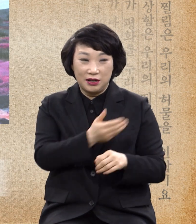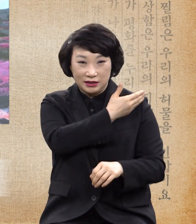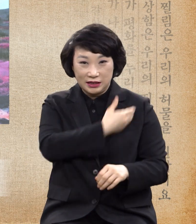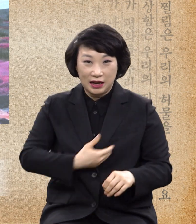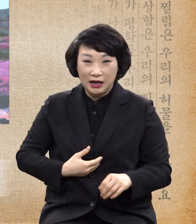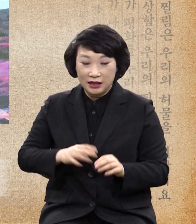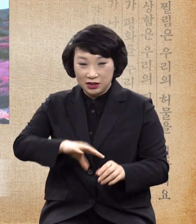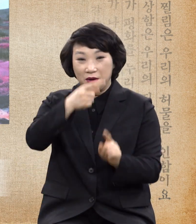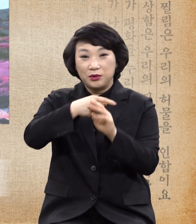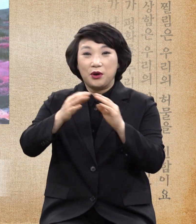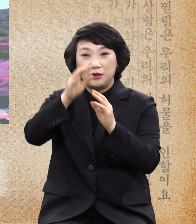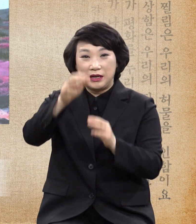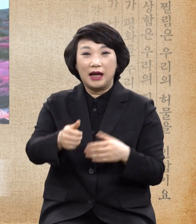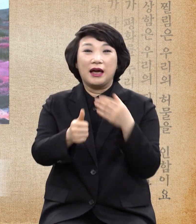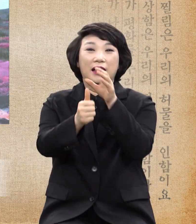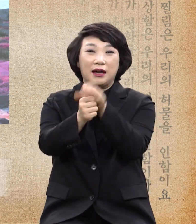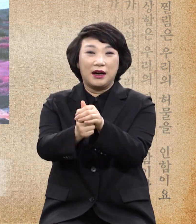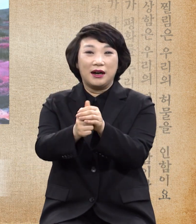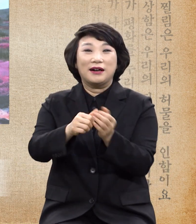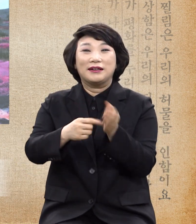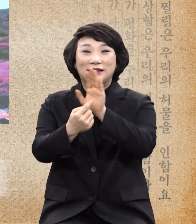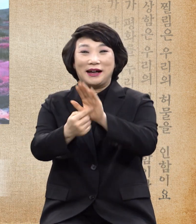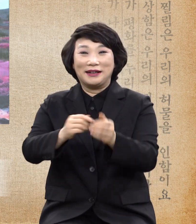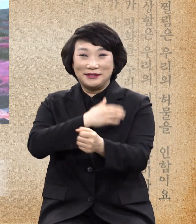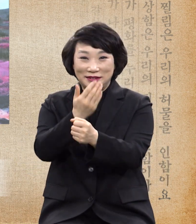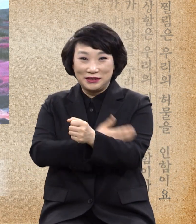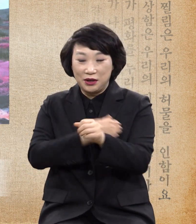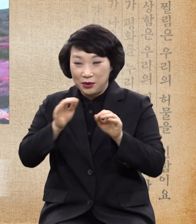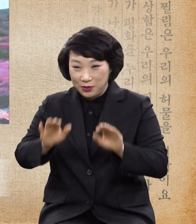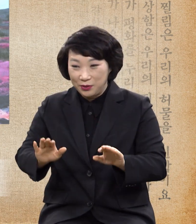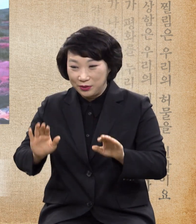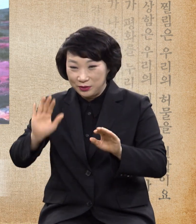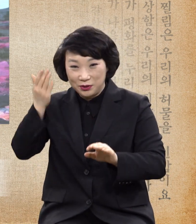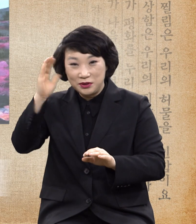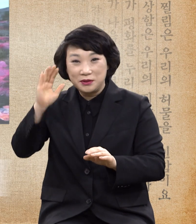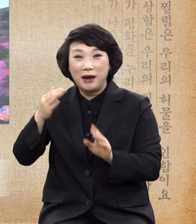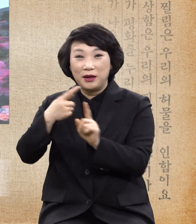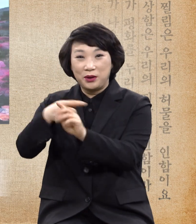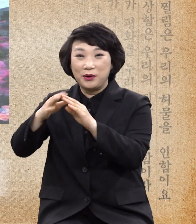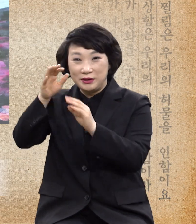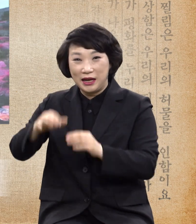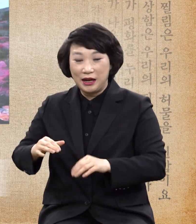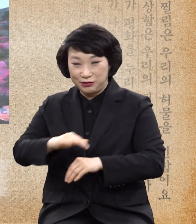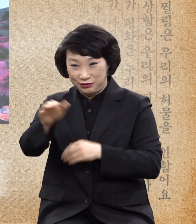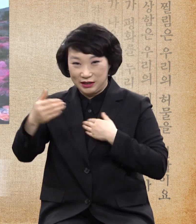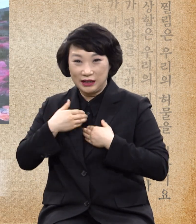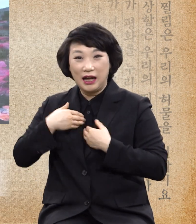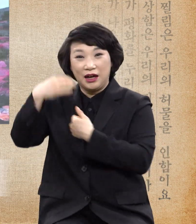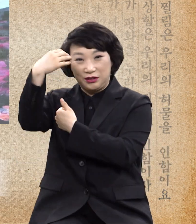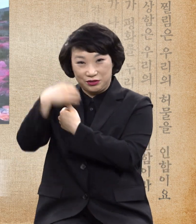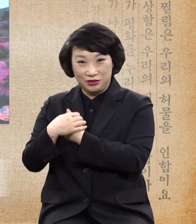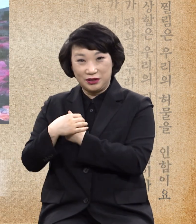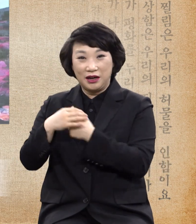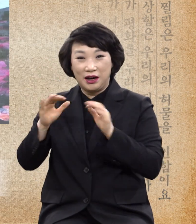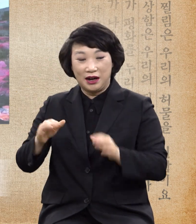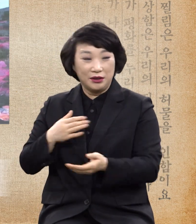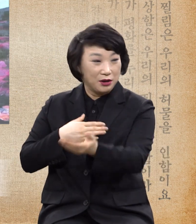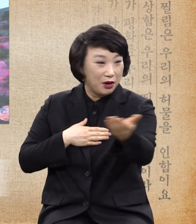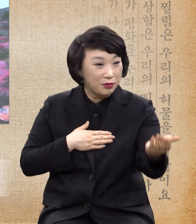초대교회에 나타난 능력 오늘날 교회들에게 준 사명 잊지 말아야